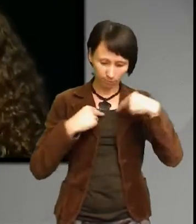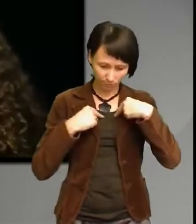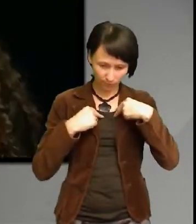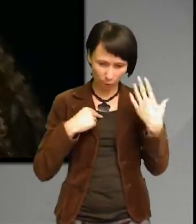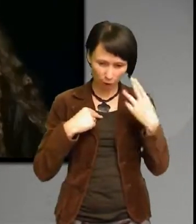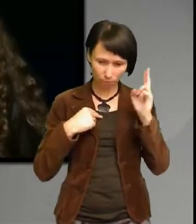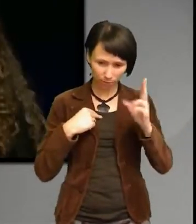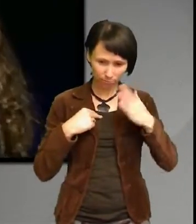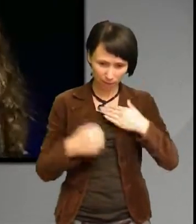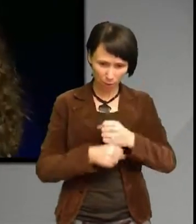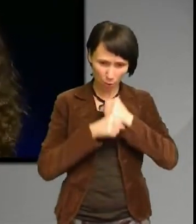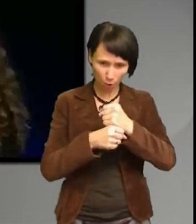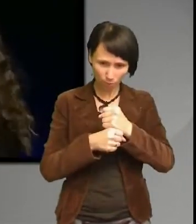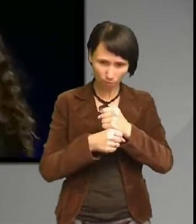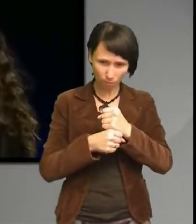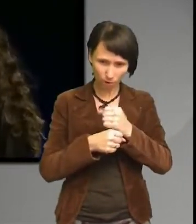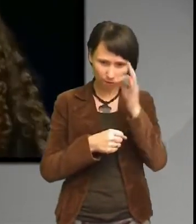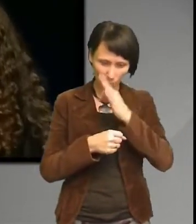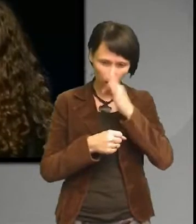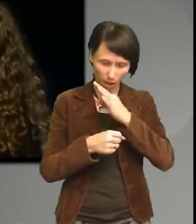kemikalier för dig kan det säkert vara någonting annat